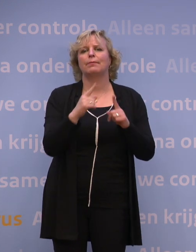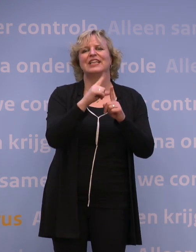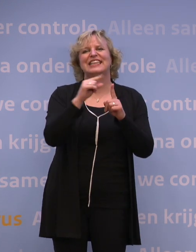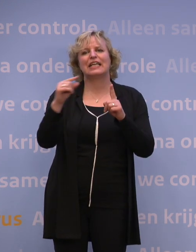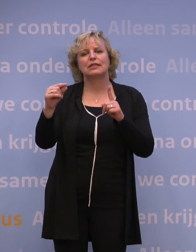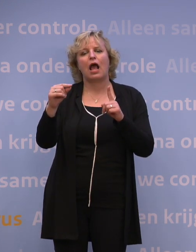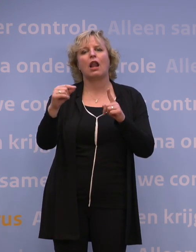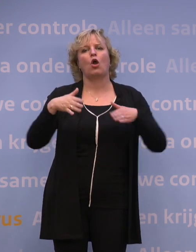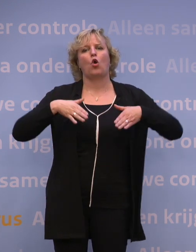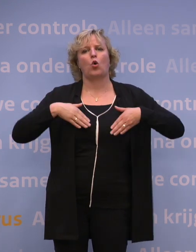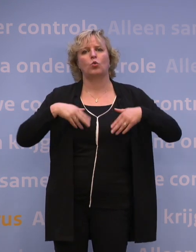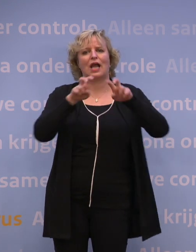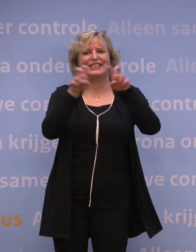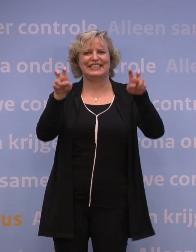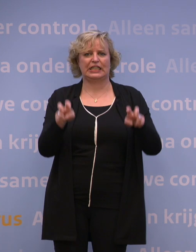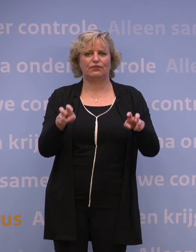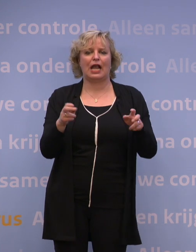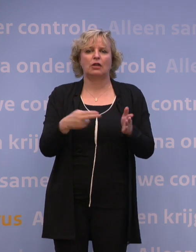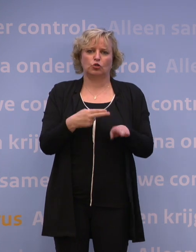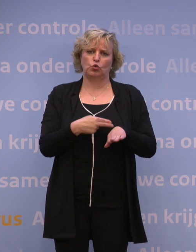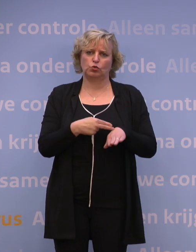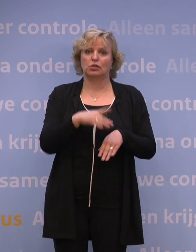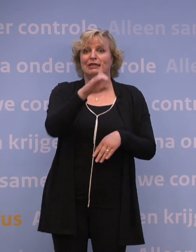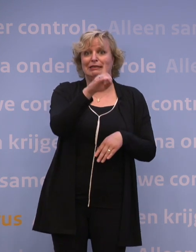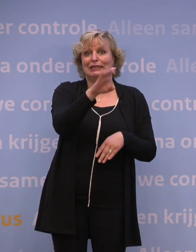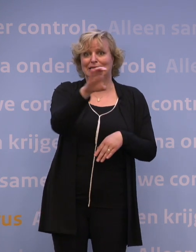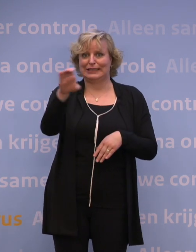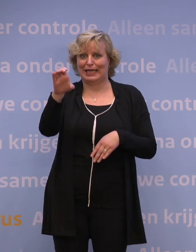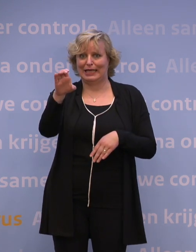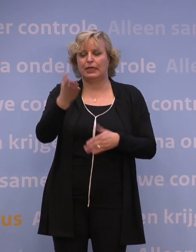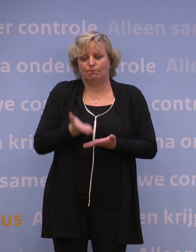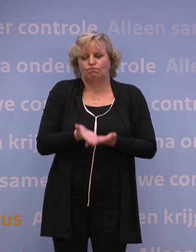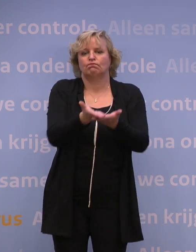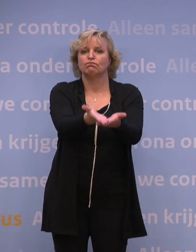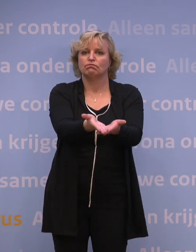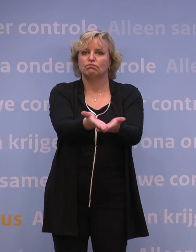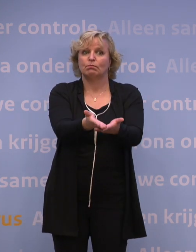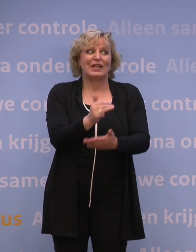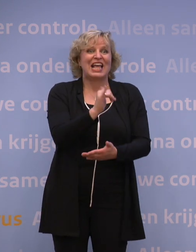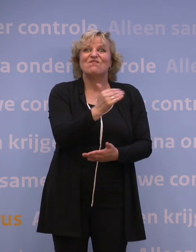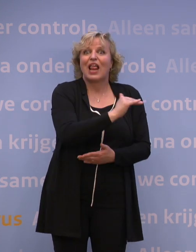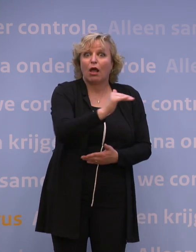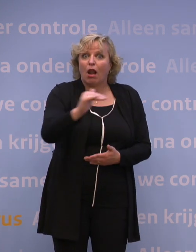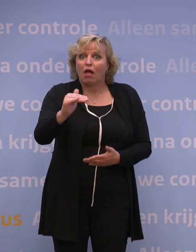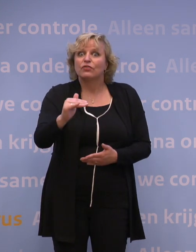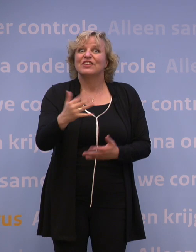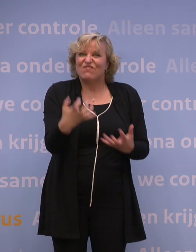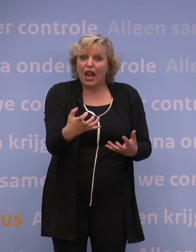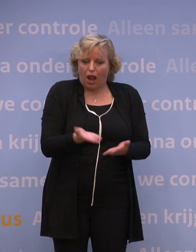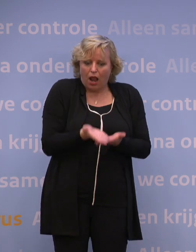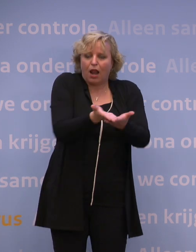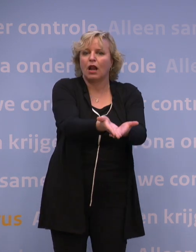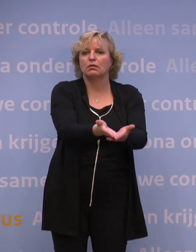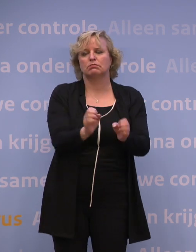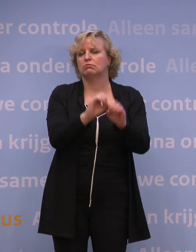coronacertificaat nodig, een DCC, om dat bewijs te kunnen tonen. Welke landen daarom vragen, is nu nog niet zeker. We